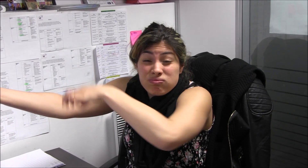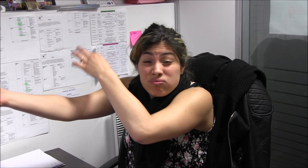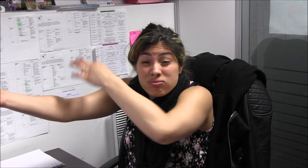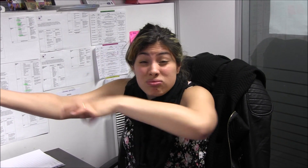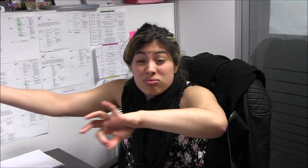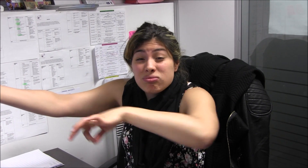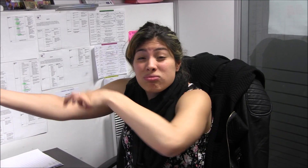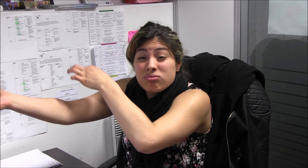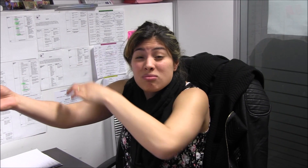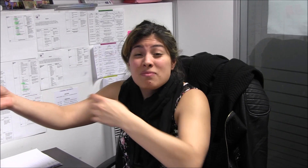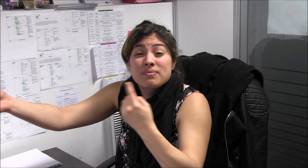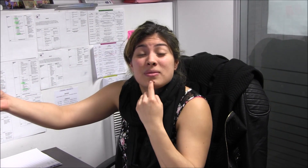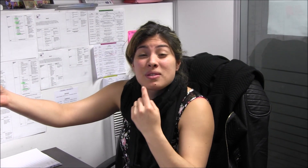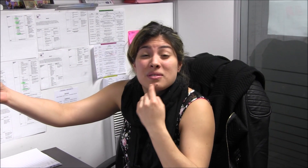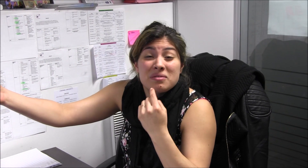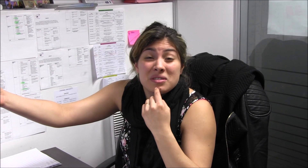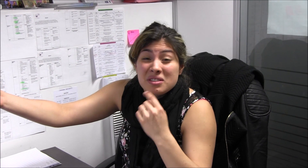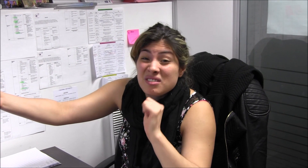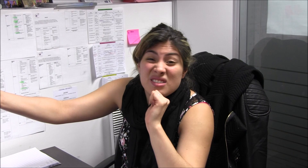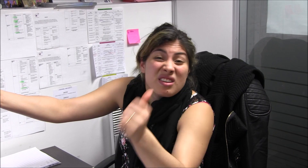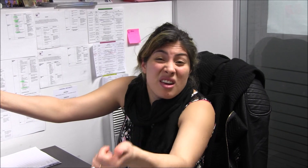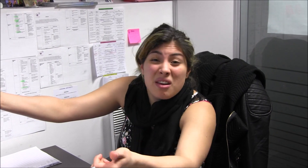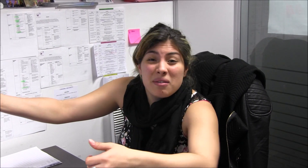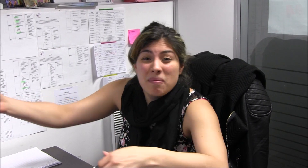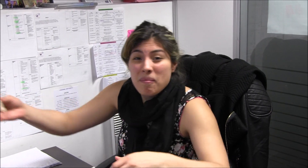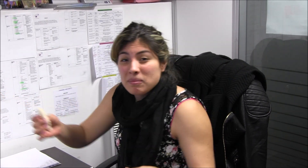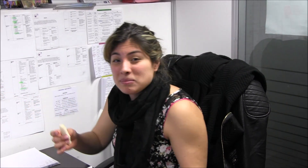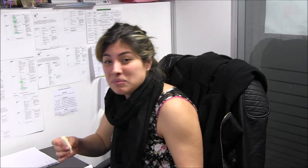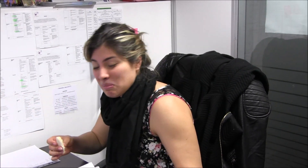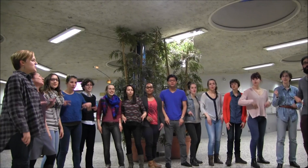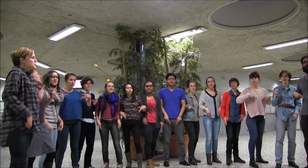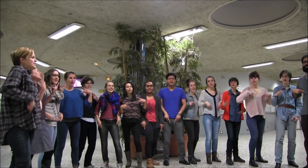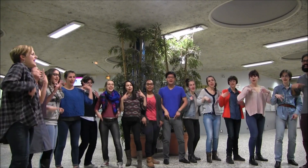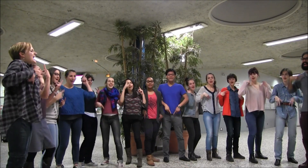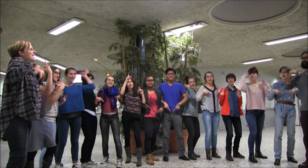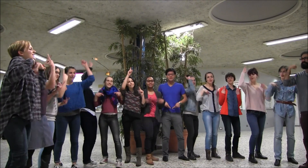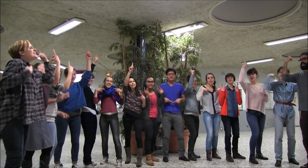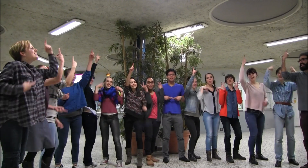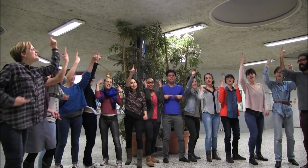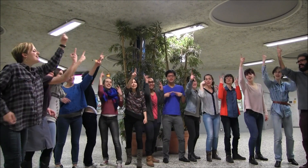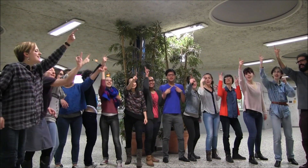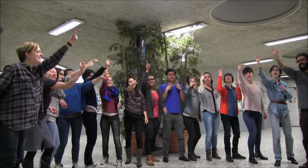c'est des mots, ça ne veut rien dire Toute ta vie,